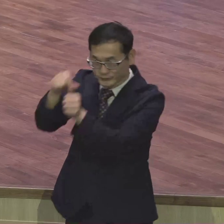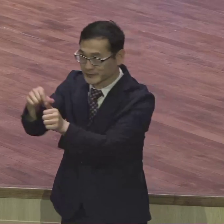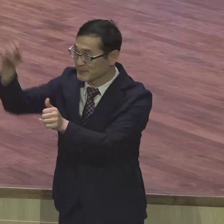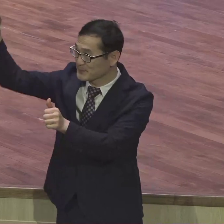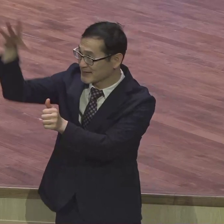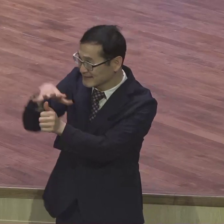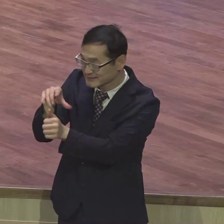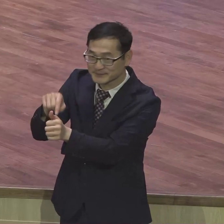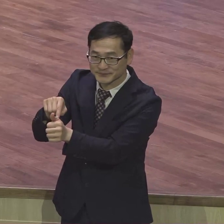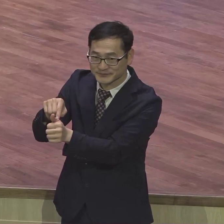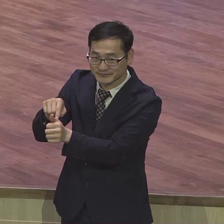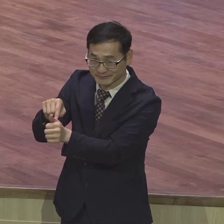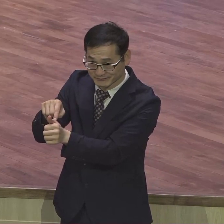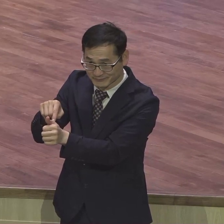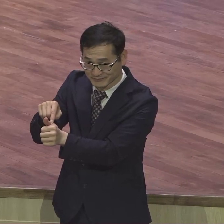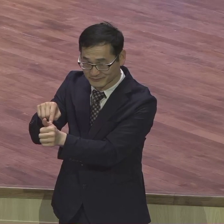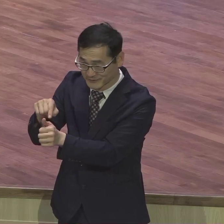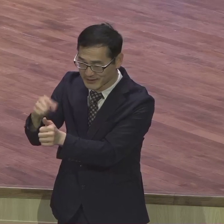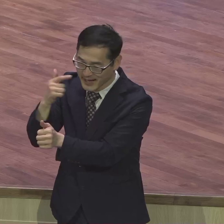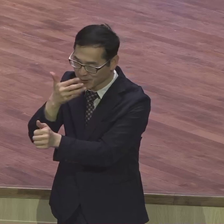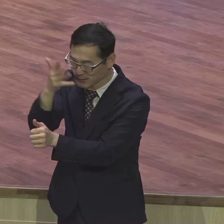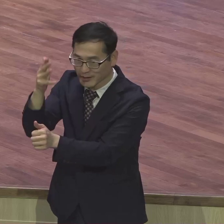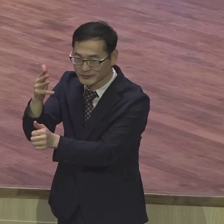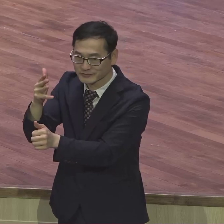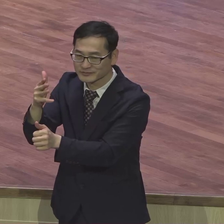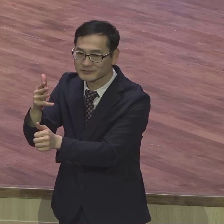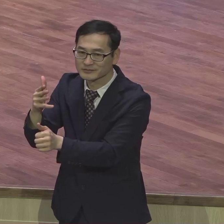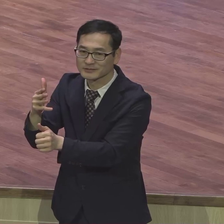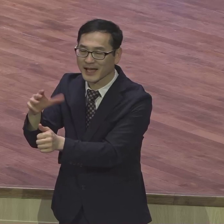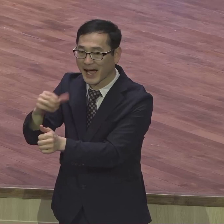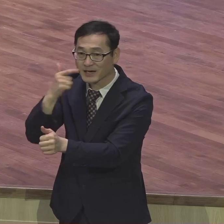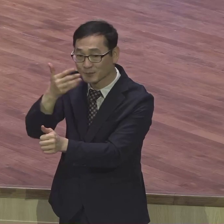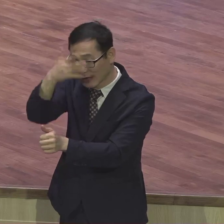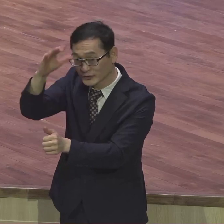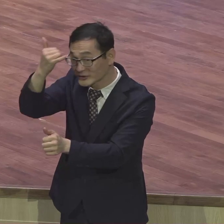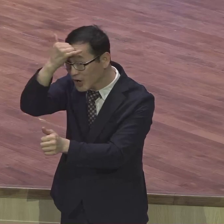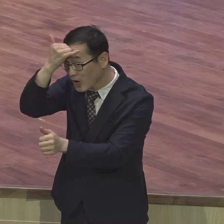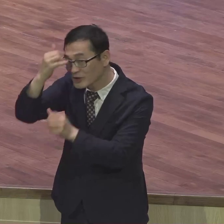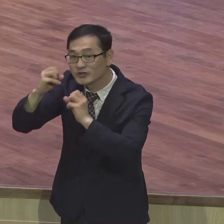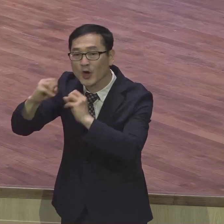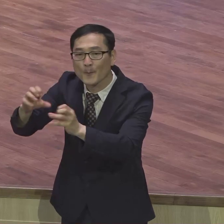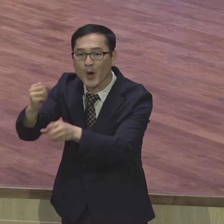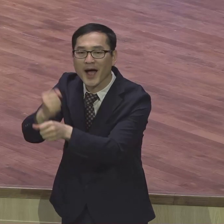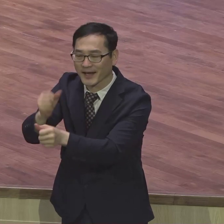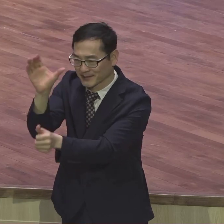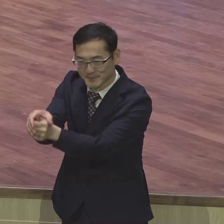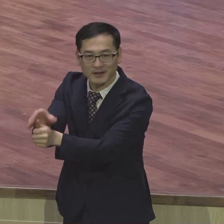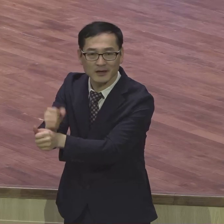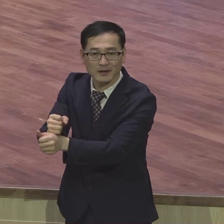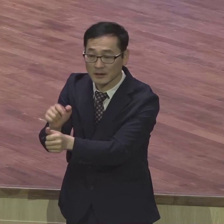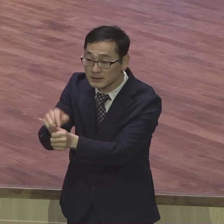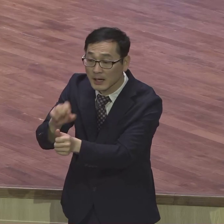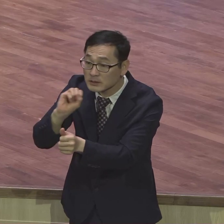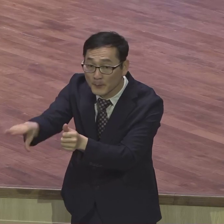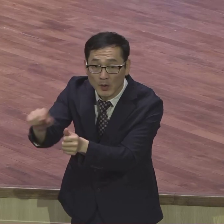덕을 선포하게 하려 하십니다 아름다운 덕이 뭐요 보금이 선포하게 하려 하십니다